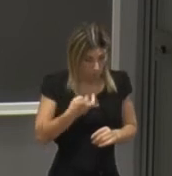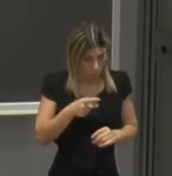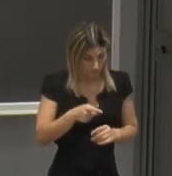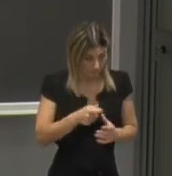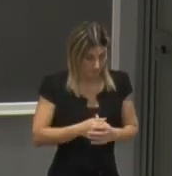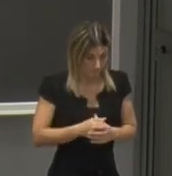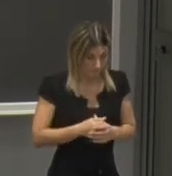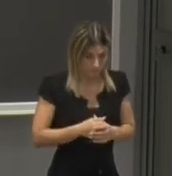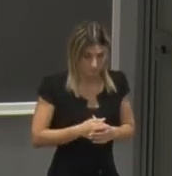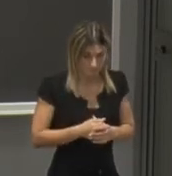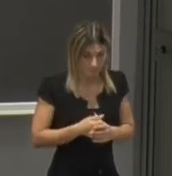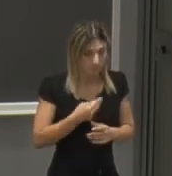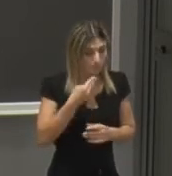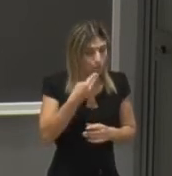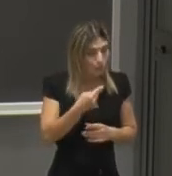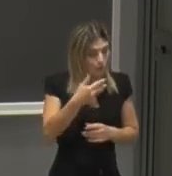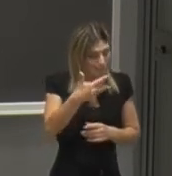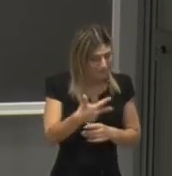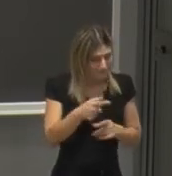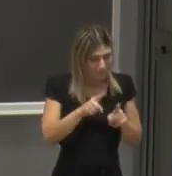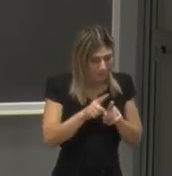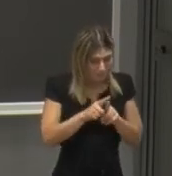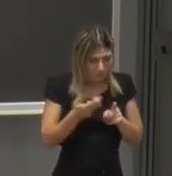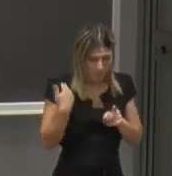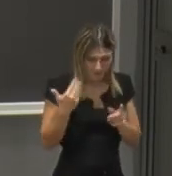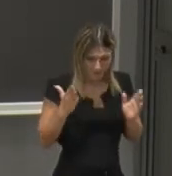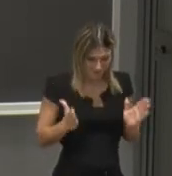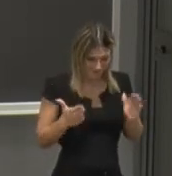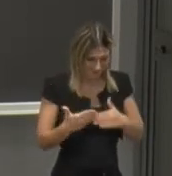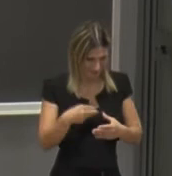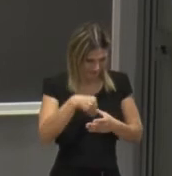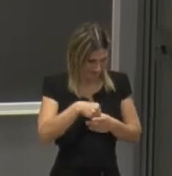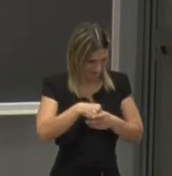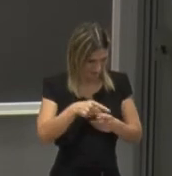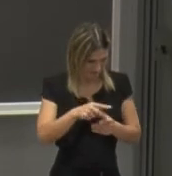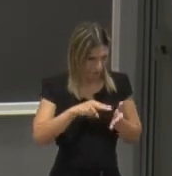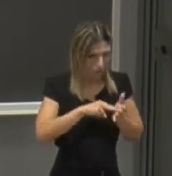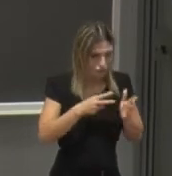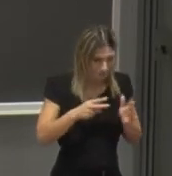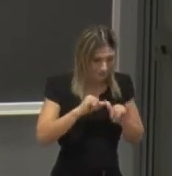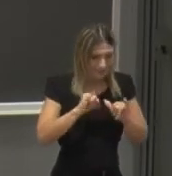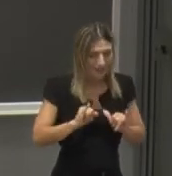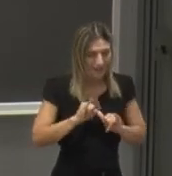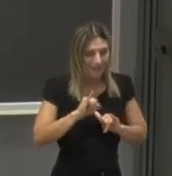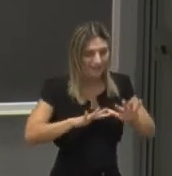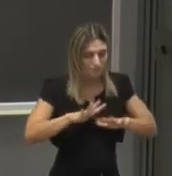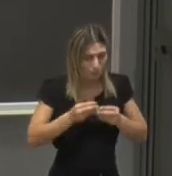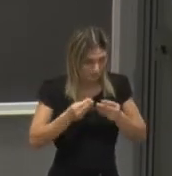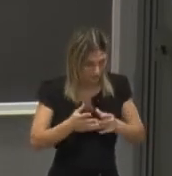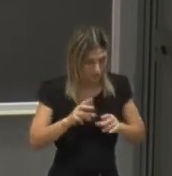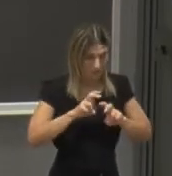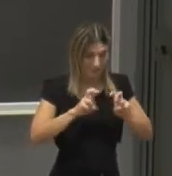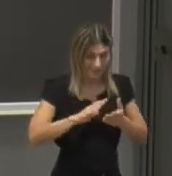caso sono denominate esattamente come le tre anime del nostro dipartimento l'ingegneria dell'informazione,